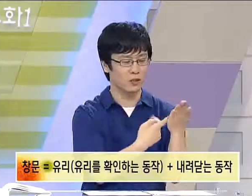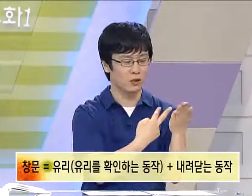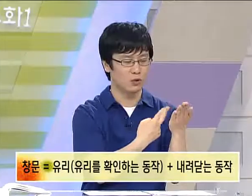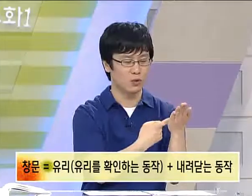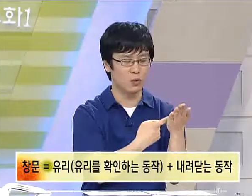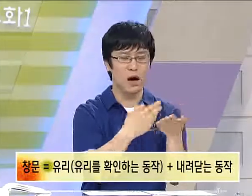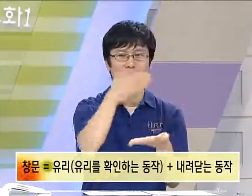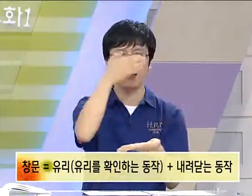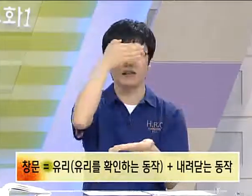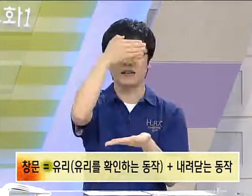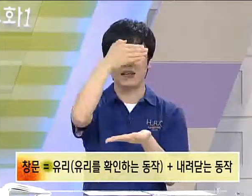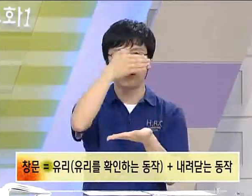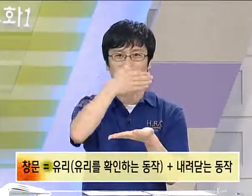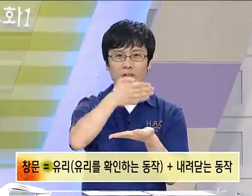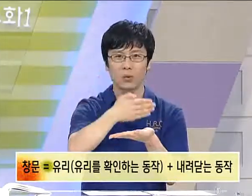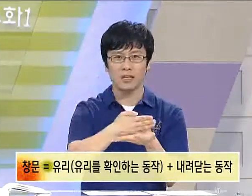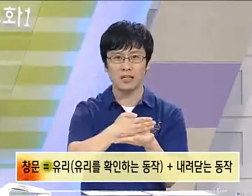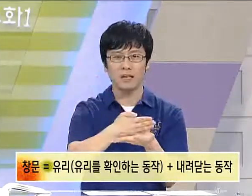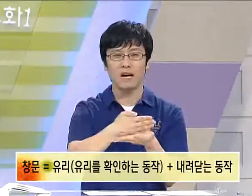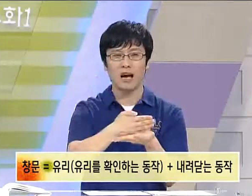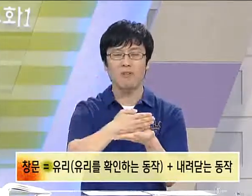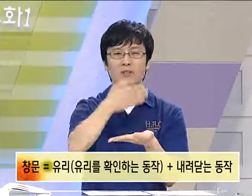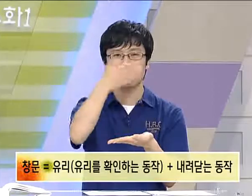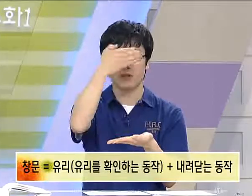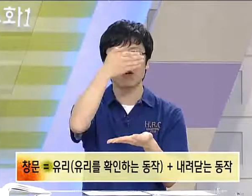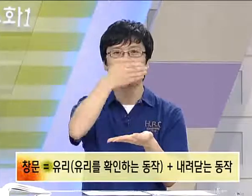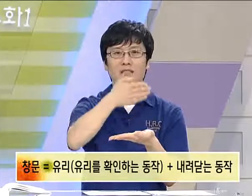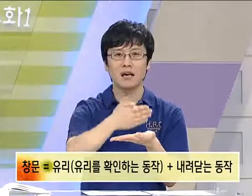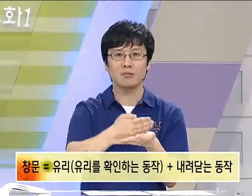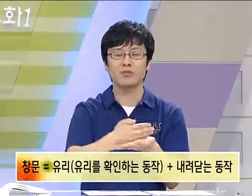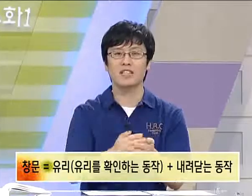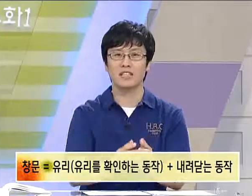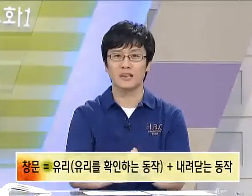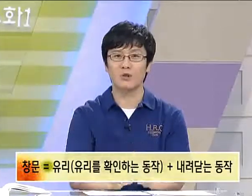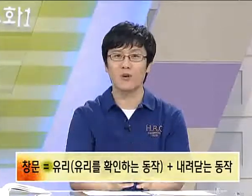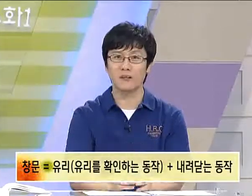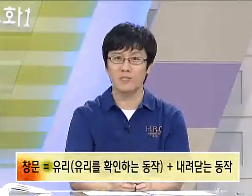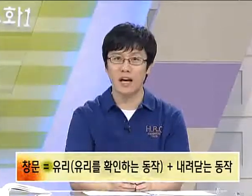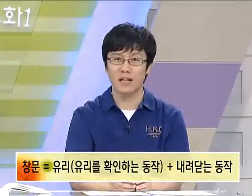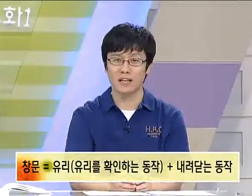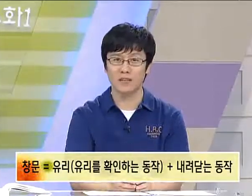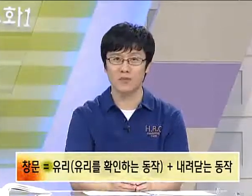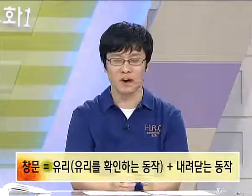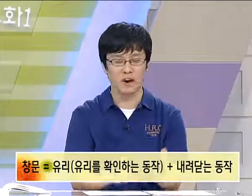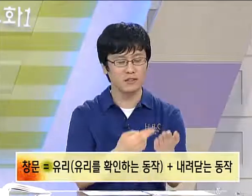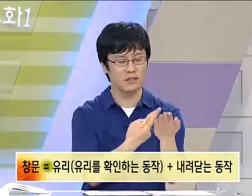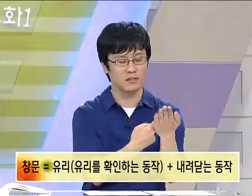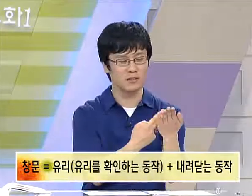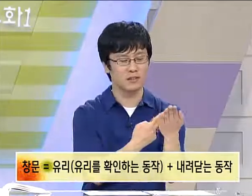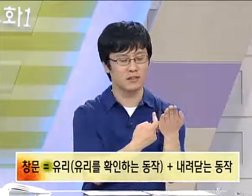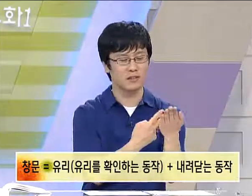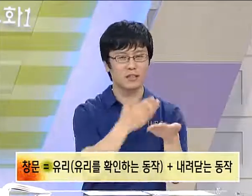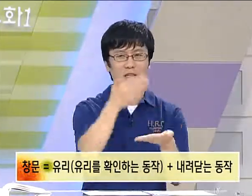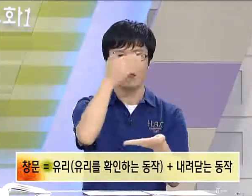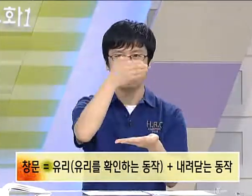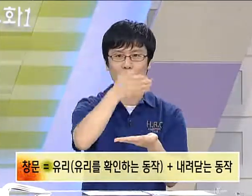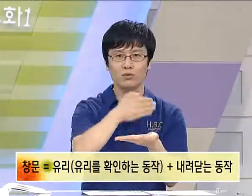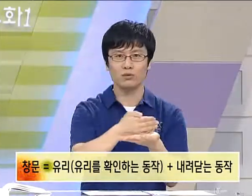그래서 유리와 내려닫는 동작이 합쳐져서 창문이라는 수화입니다. 자, 그러면 창문